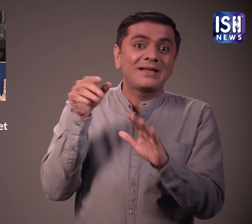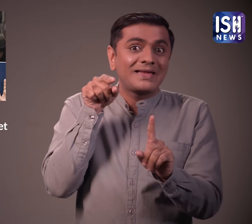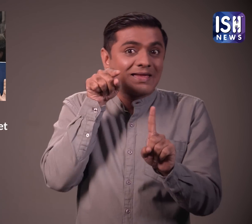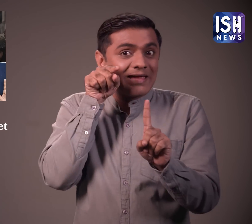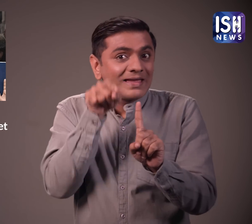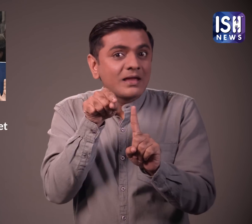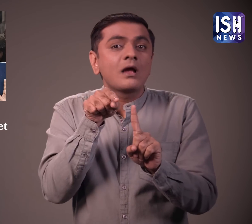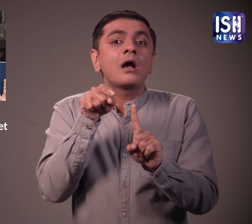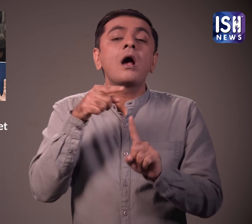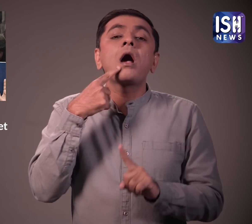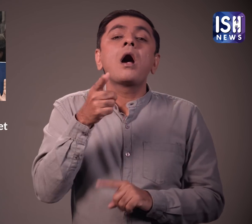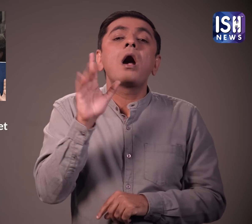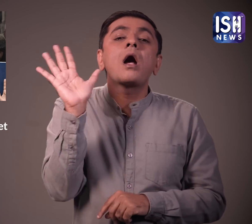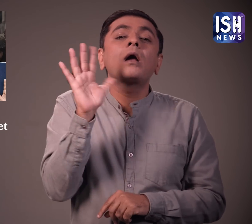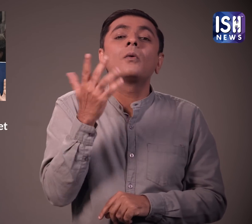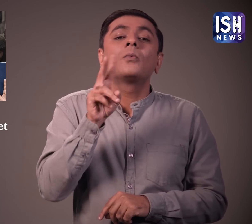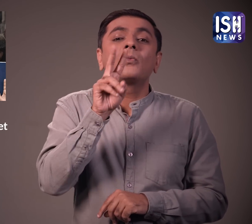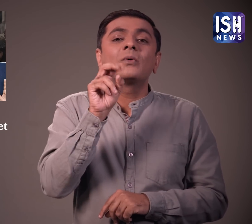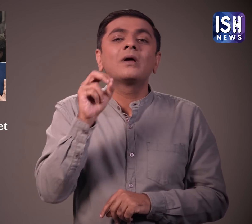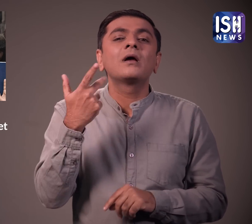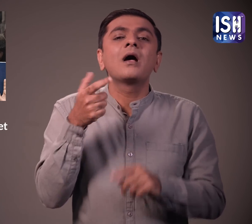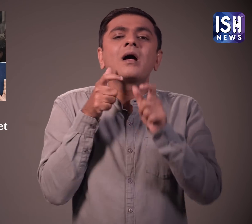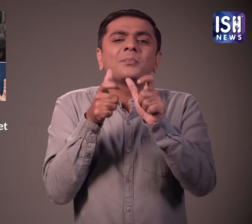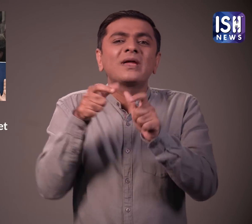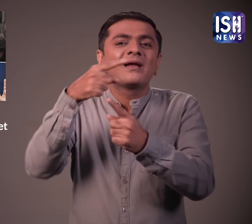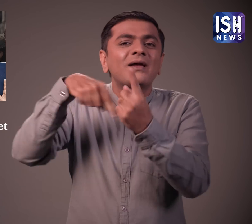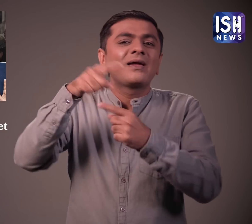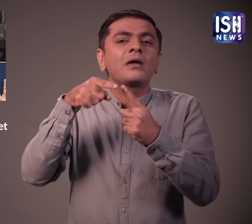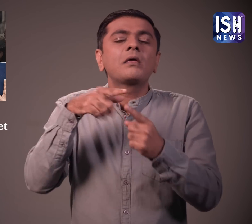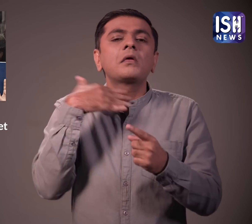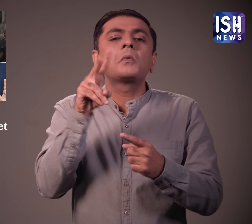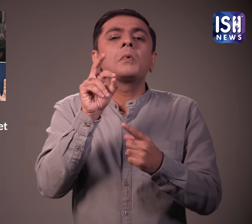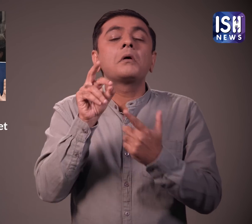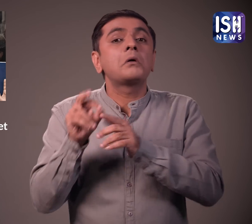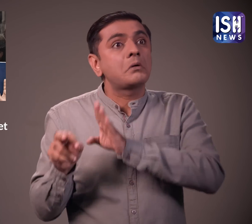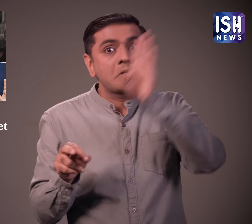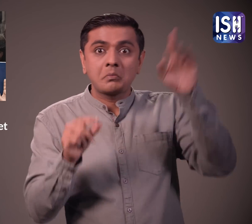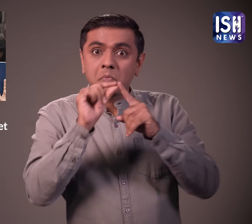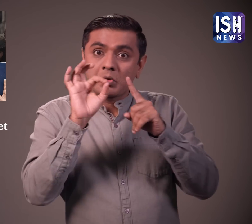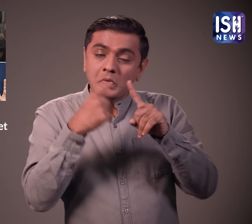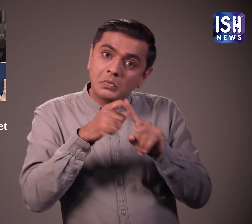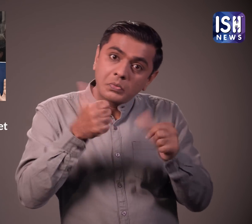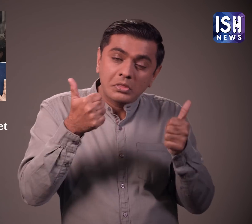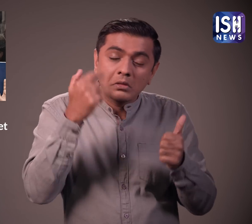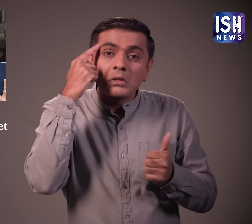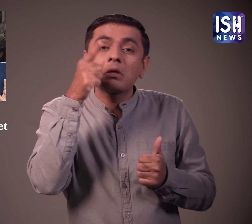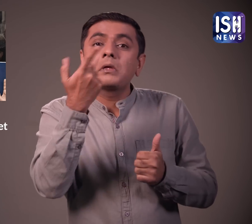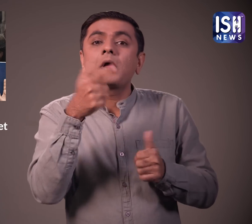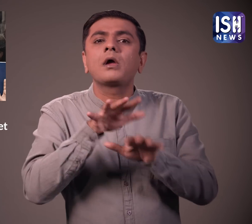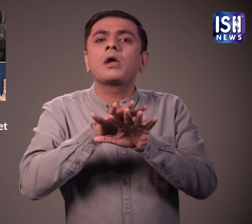गलवान से इस हाई कहकर चड़ा अपरत्यक्ष रूप से कह रही थी कि गलवान में 20 सैनिकों की